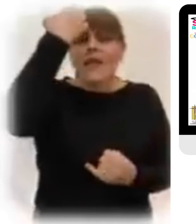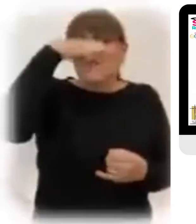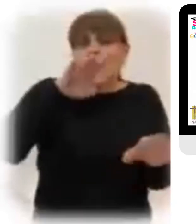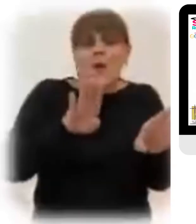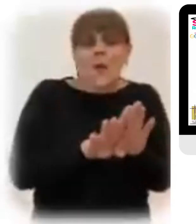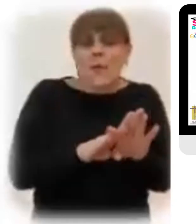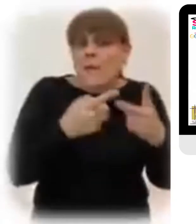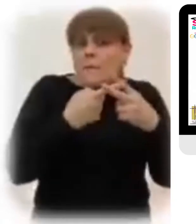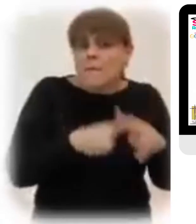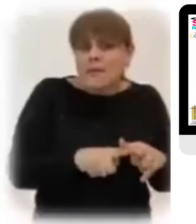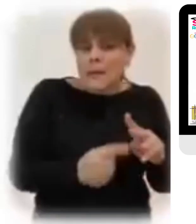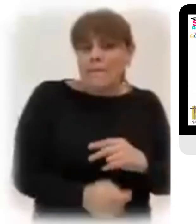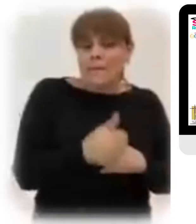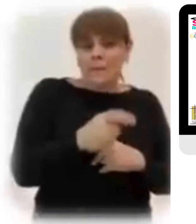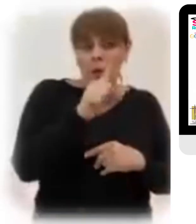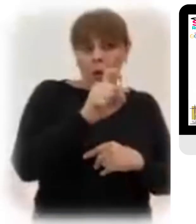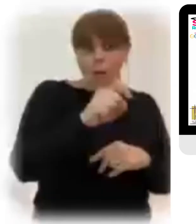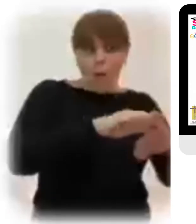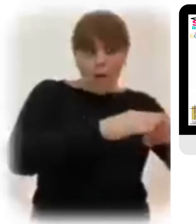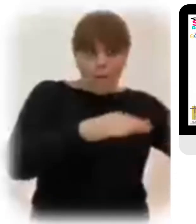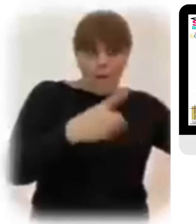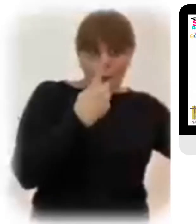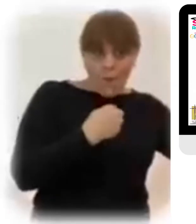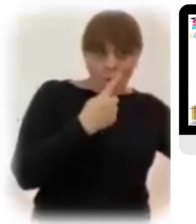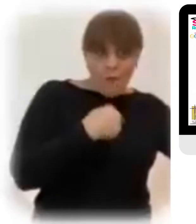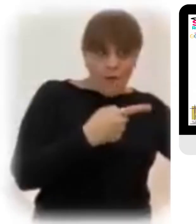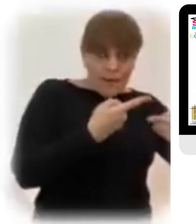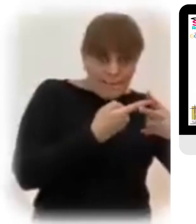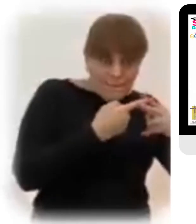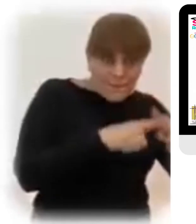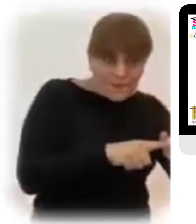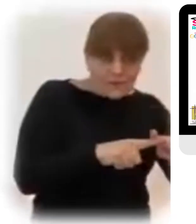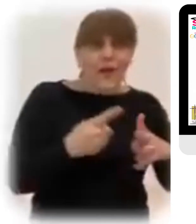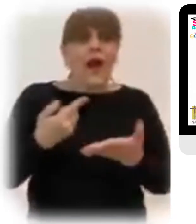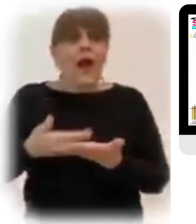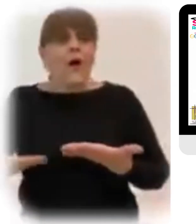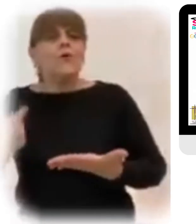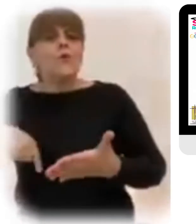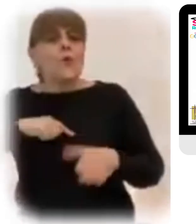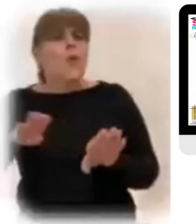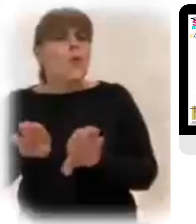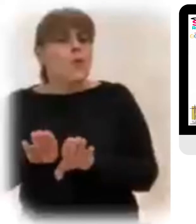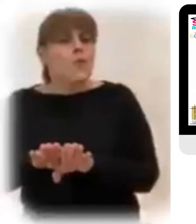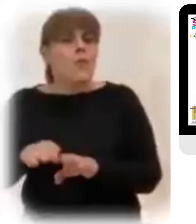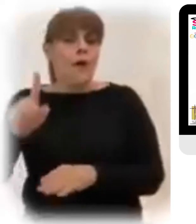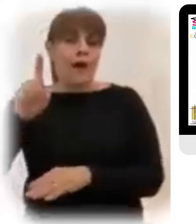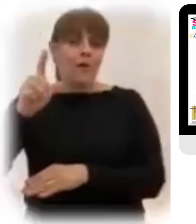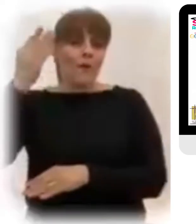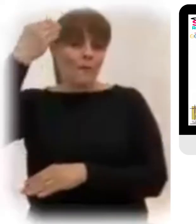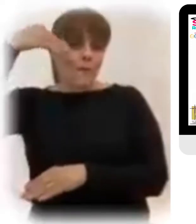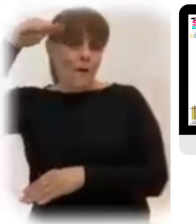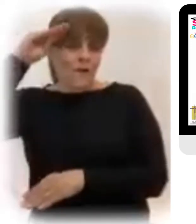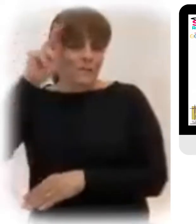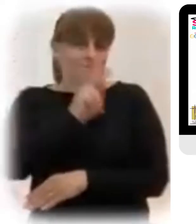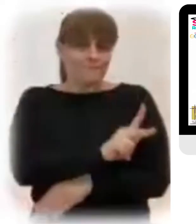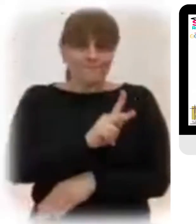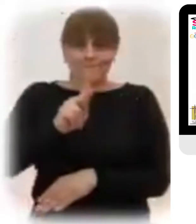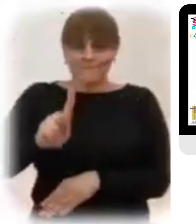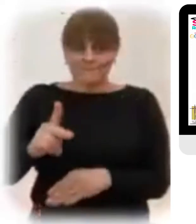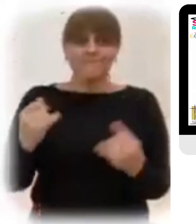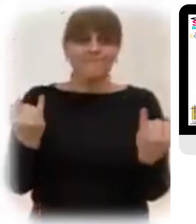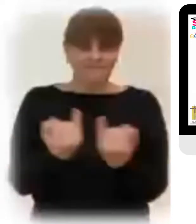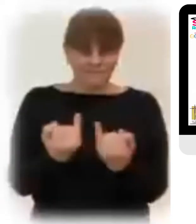por el contacto con el agua del Mar Rojo Y para nosotros por la de las aguas